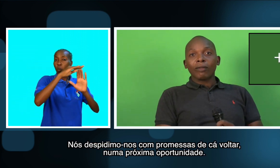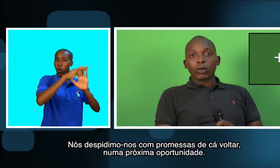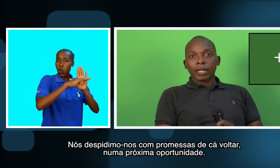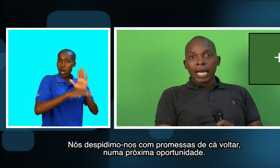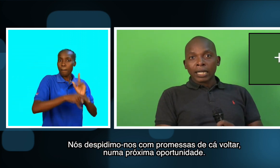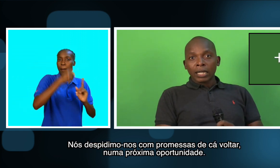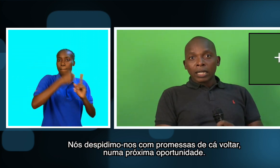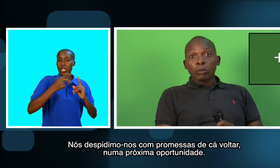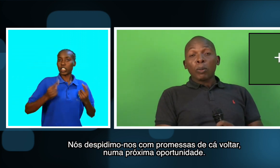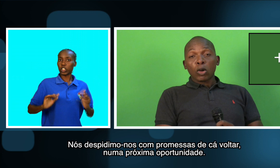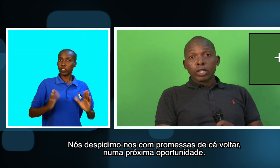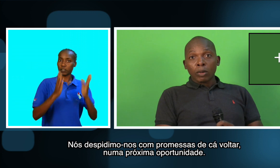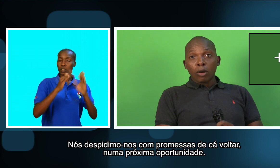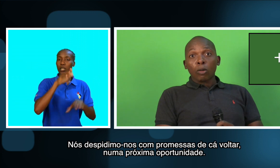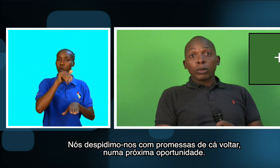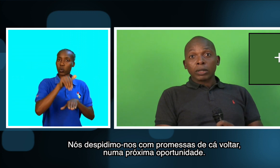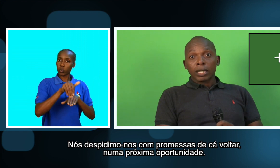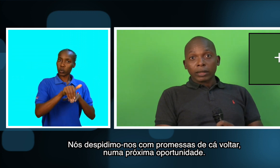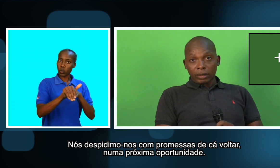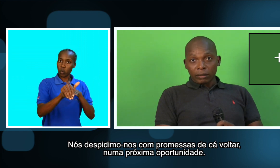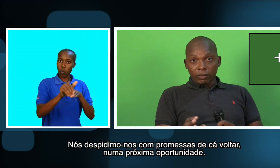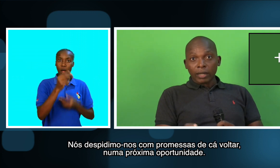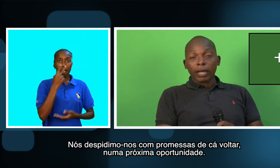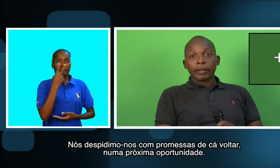voltar, numa próxima oportunidade. Até lá.